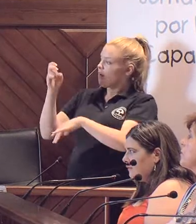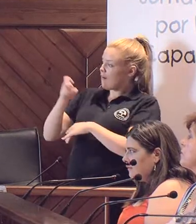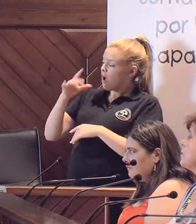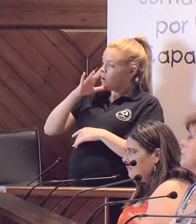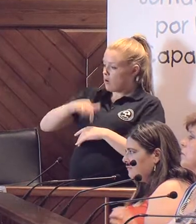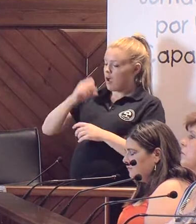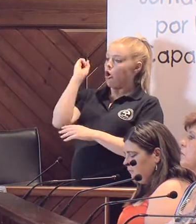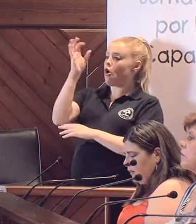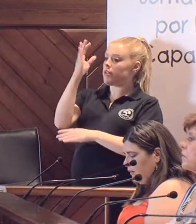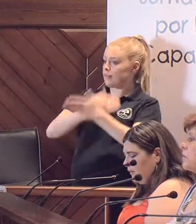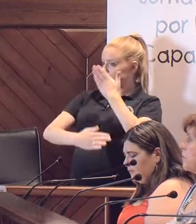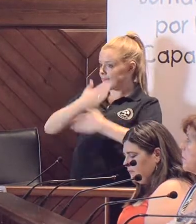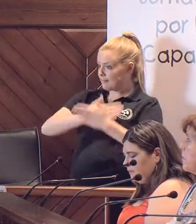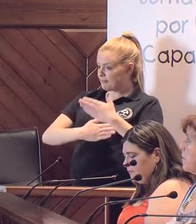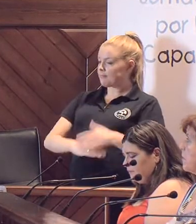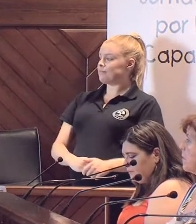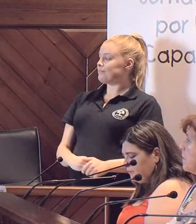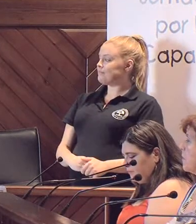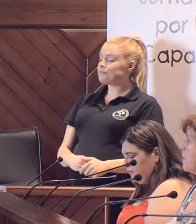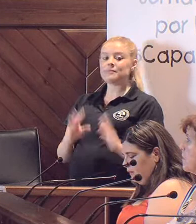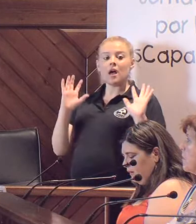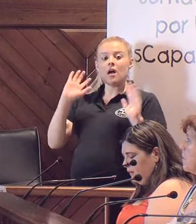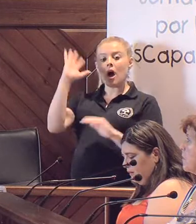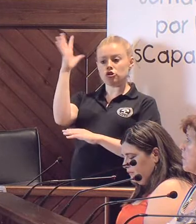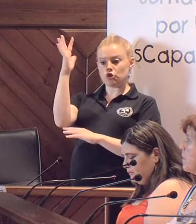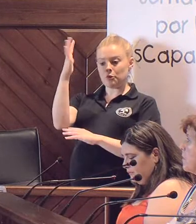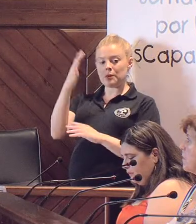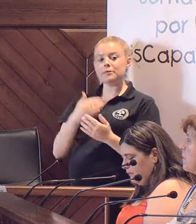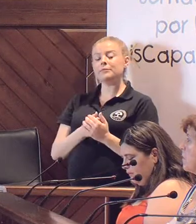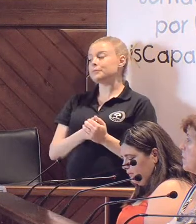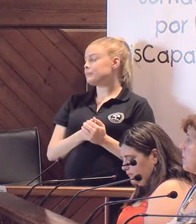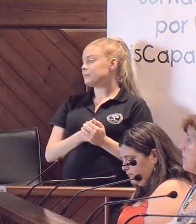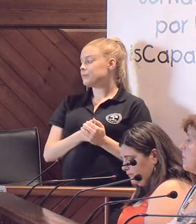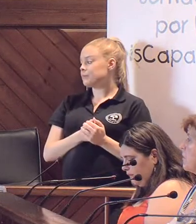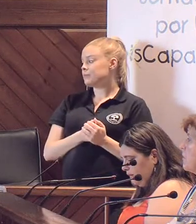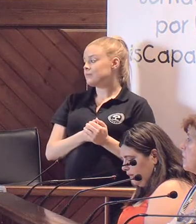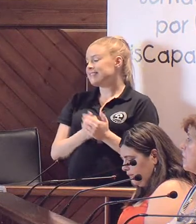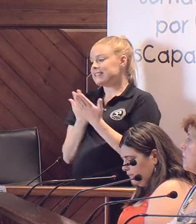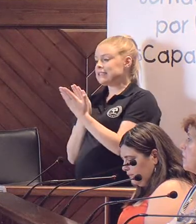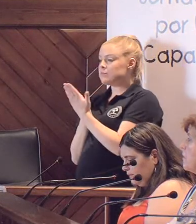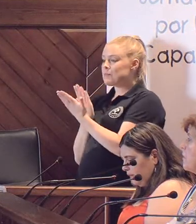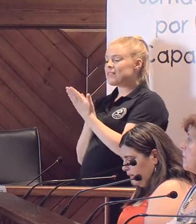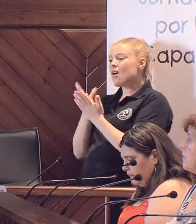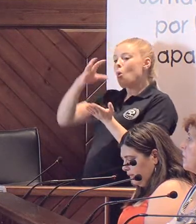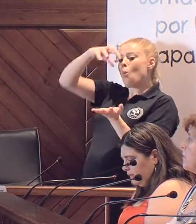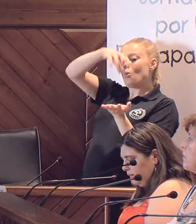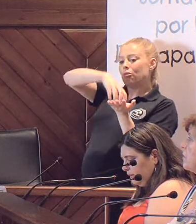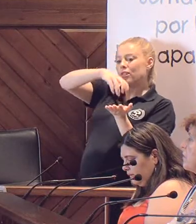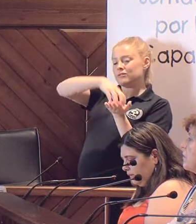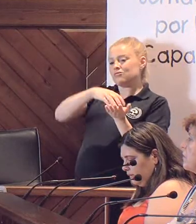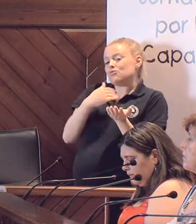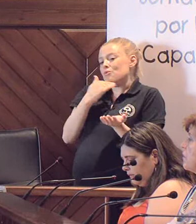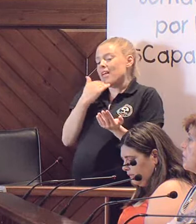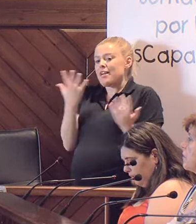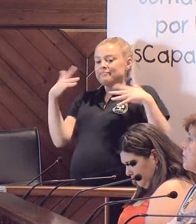esta jornada. Por parte de Asorpe, ellos nos reclamaban un local como punto de